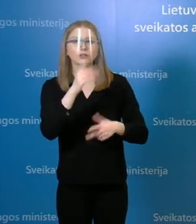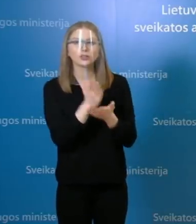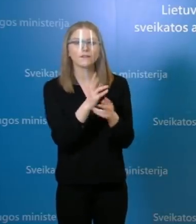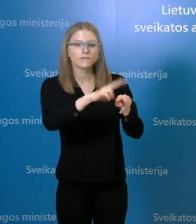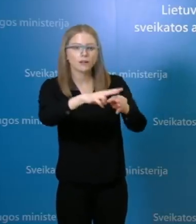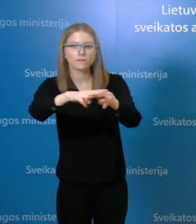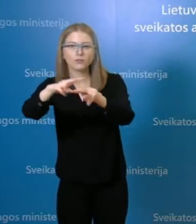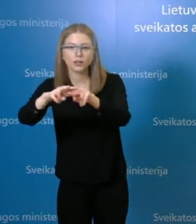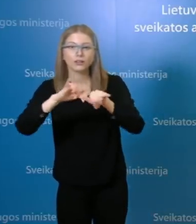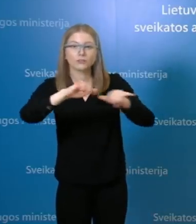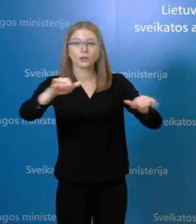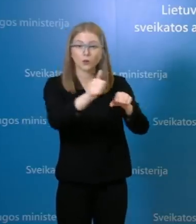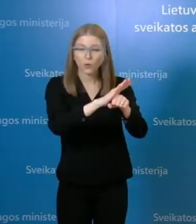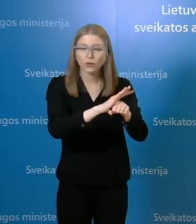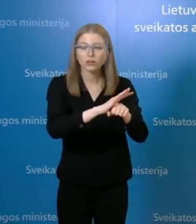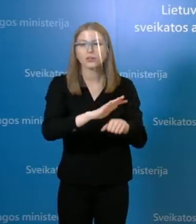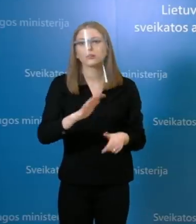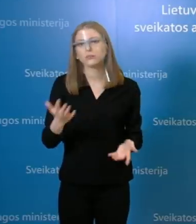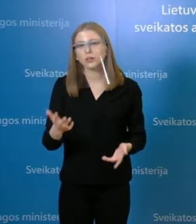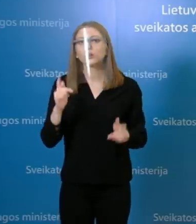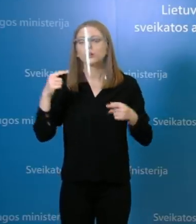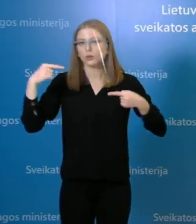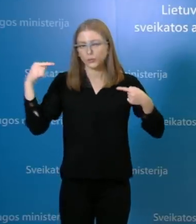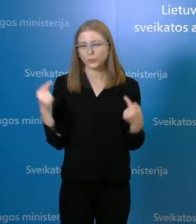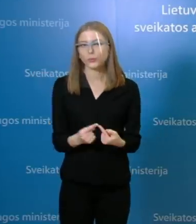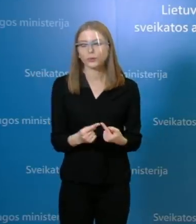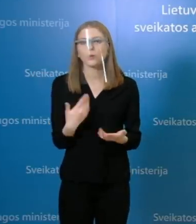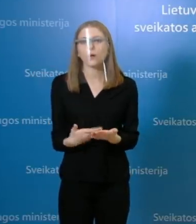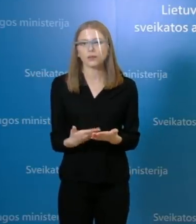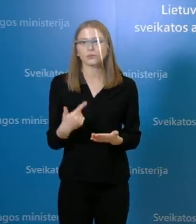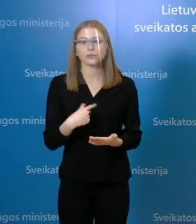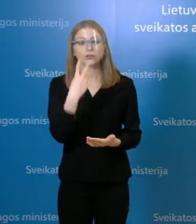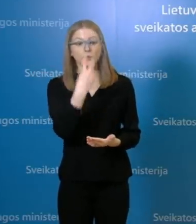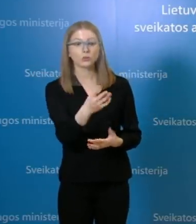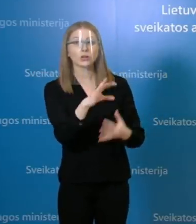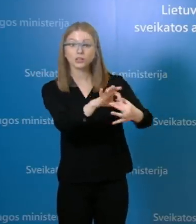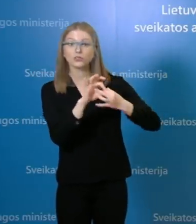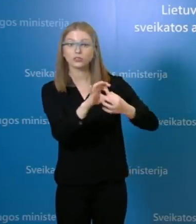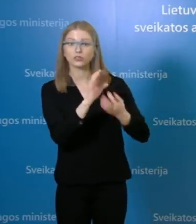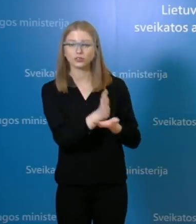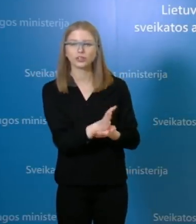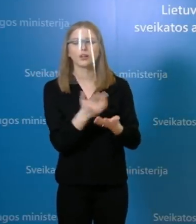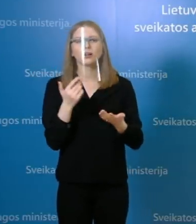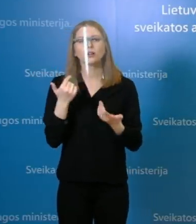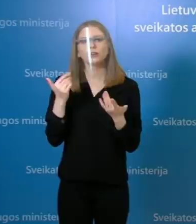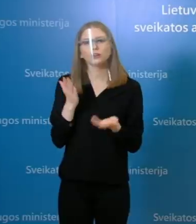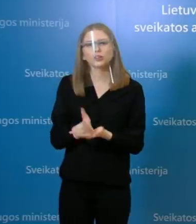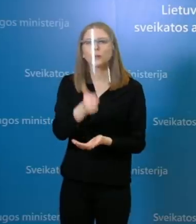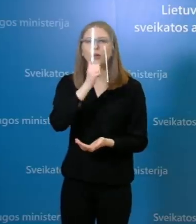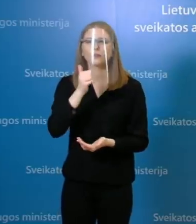kadangi kiek ir pristatau atvejų, visą laiką jau matosi labai aiškios asijos su žydiniais. Aišku, yra išskirtiniai dalykai, tai yra